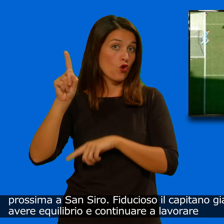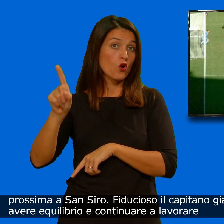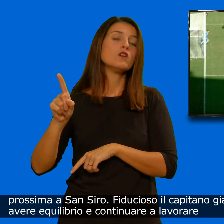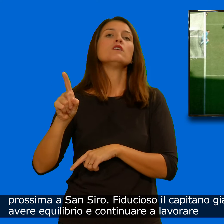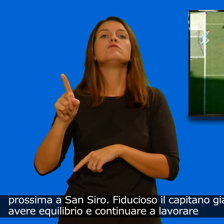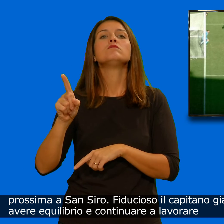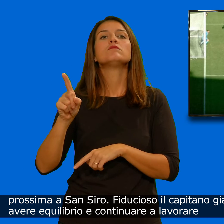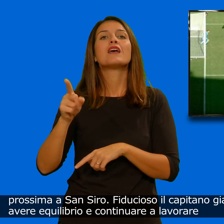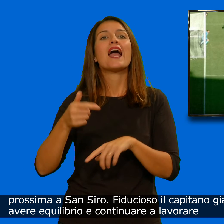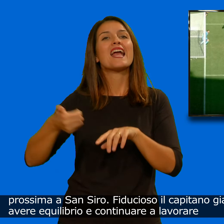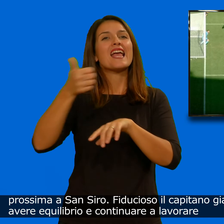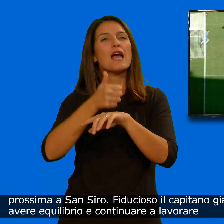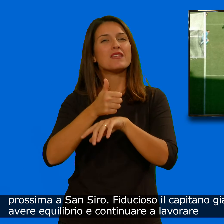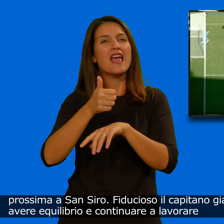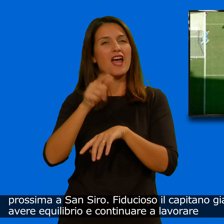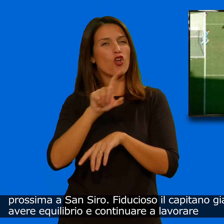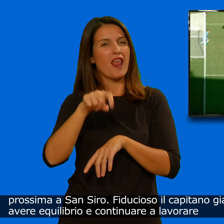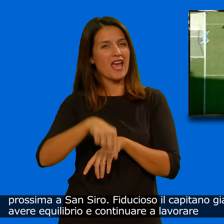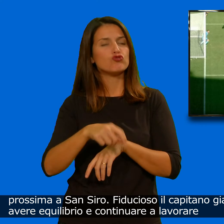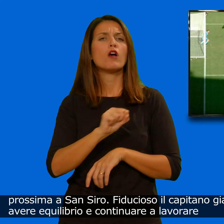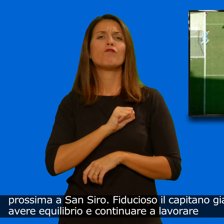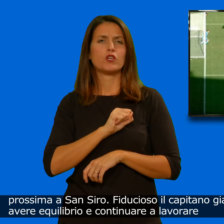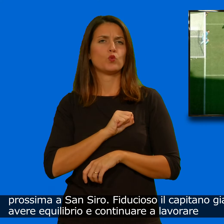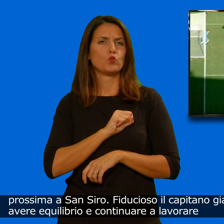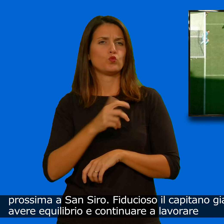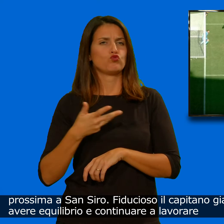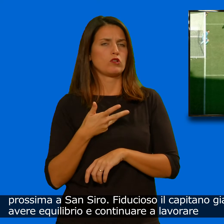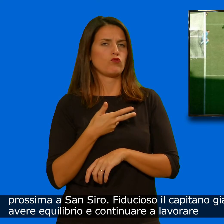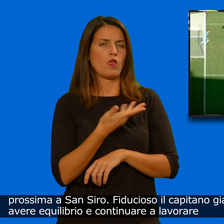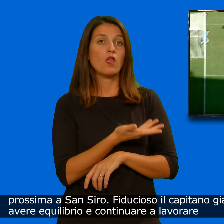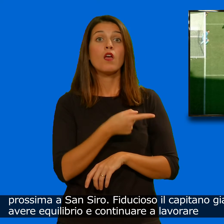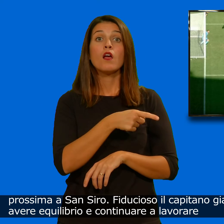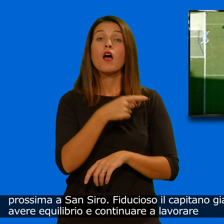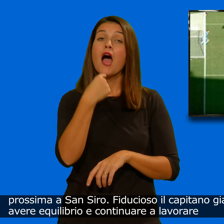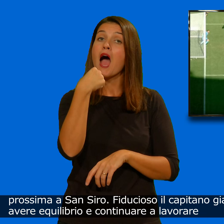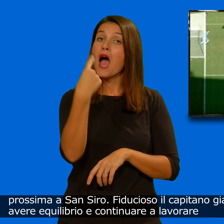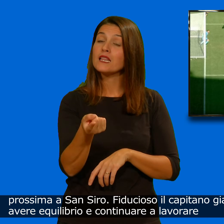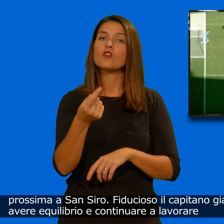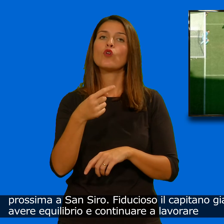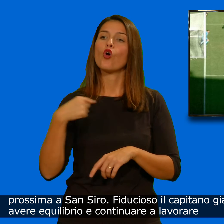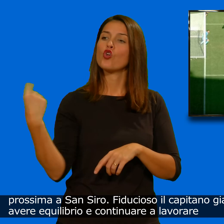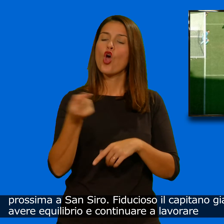Fiducioso il capitano giallorosso. Dobbiamo avere equilibrio e continuare a lavorare.